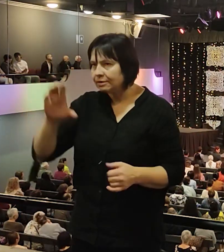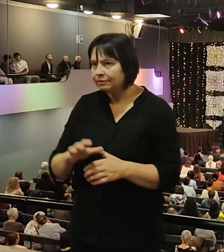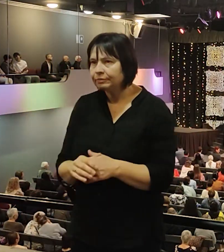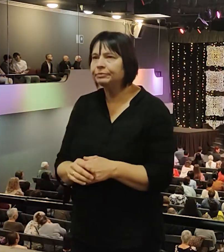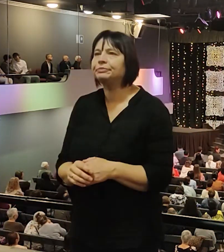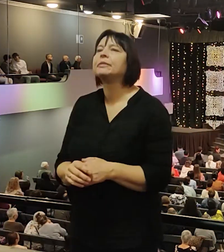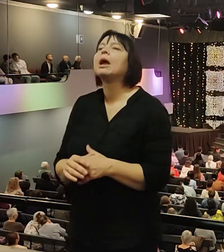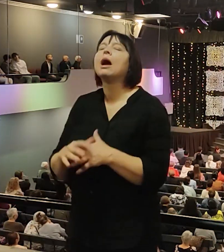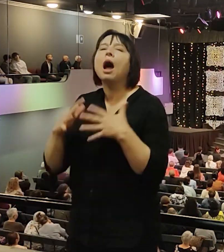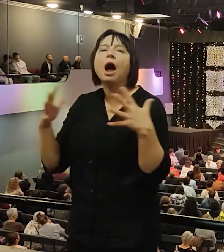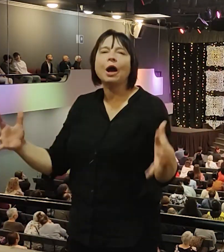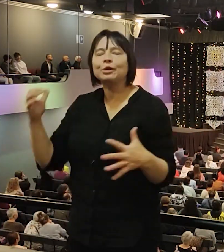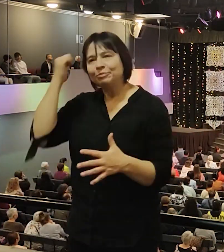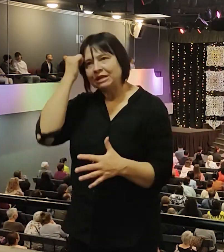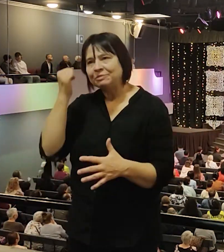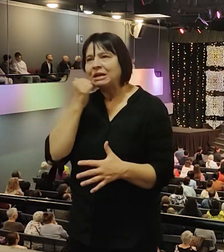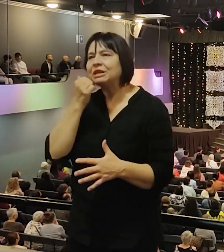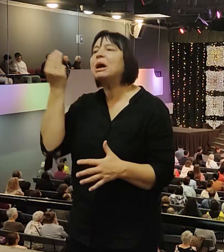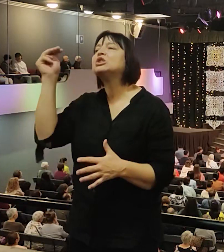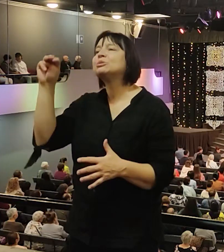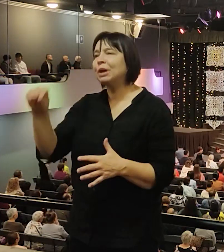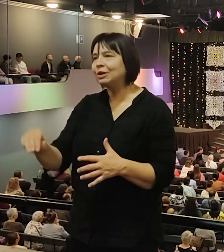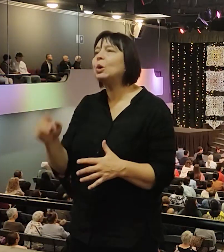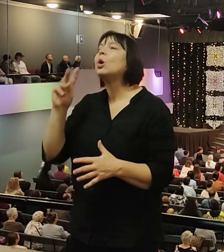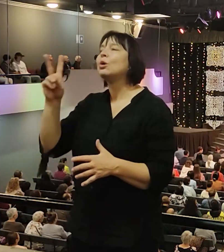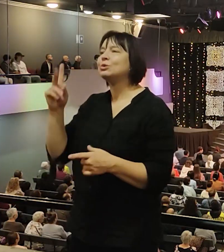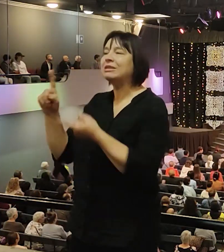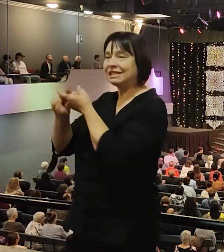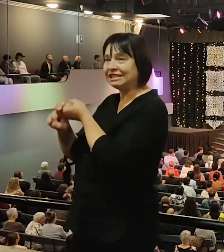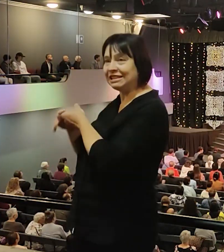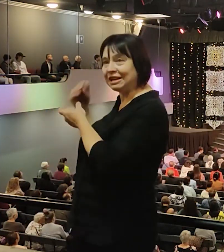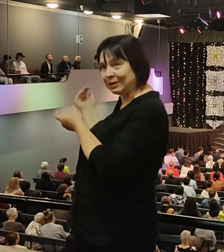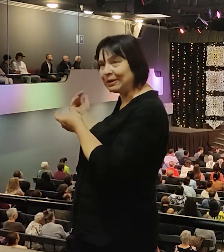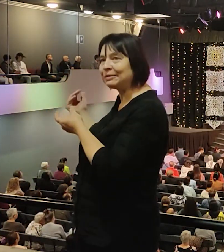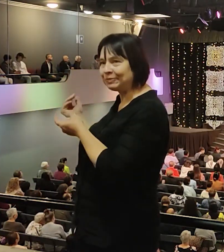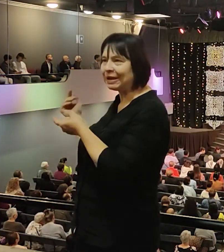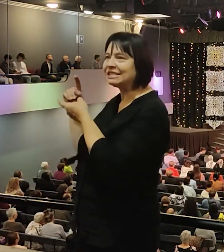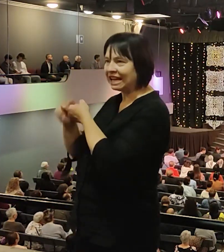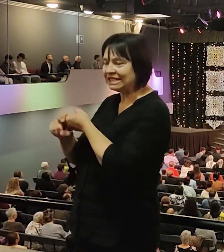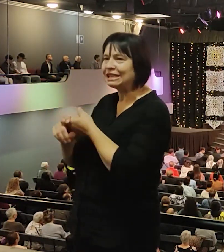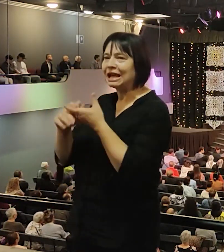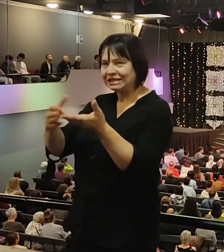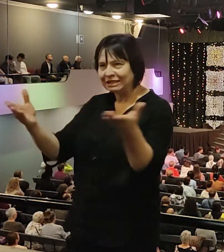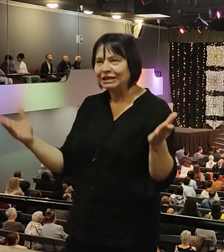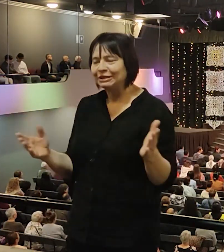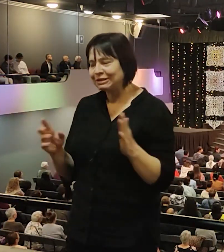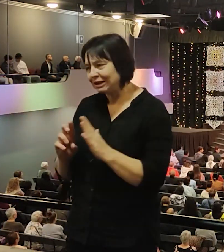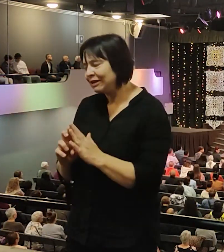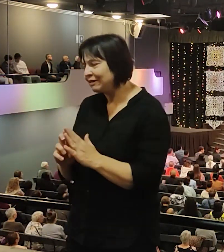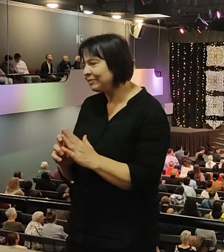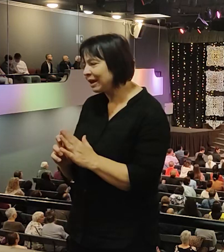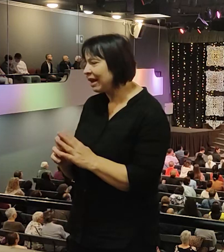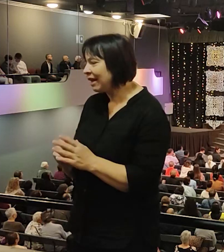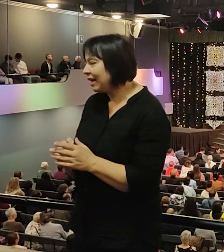Огромное спасибо Виктору Шмидт, который соединил наши